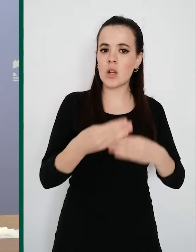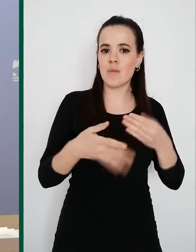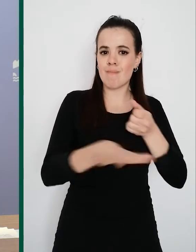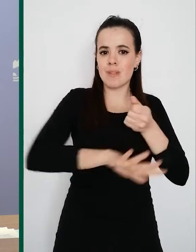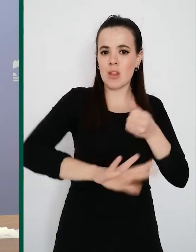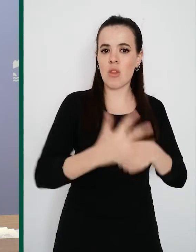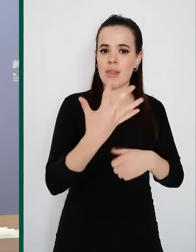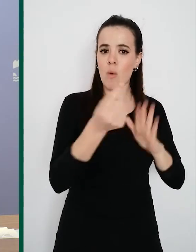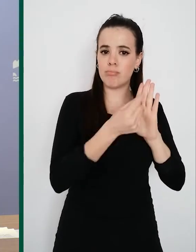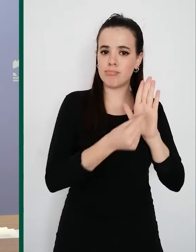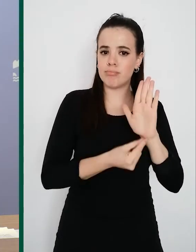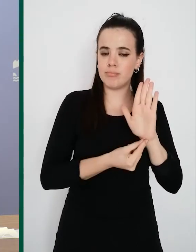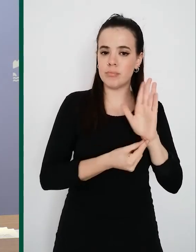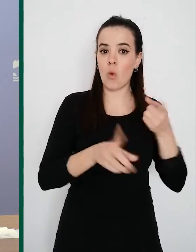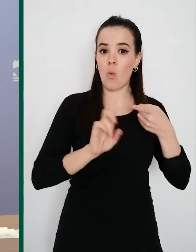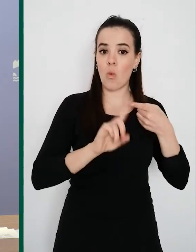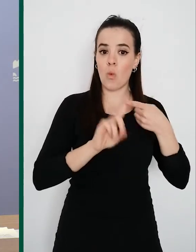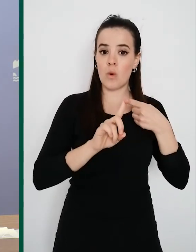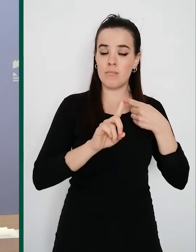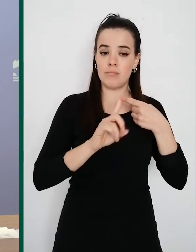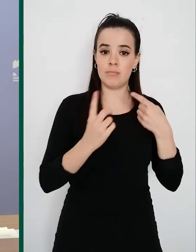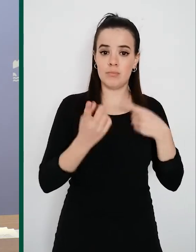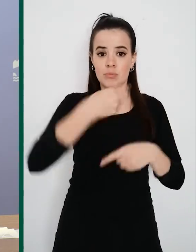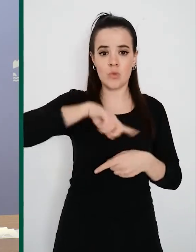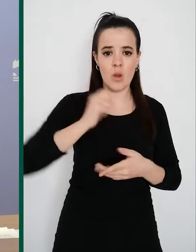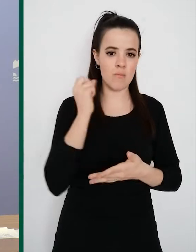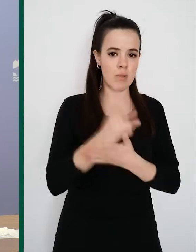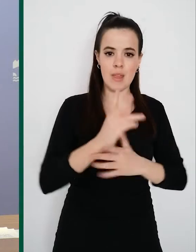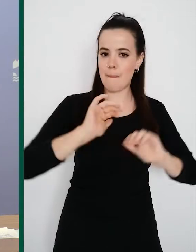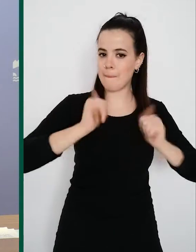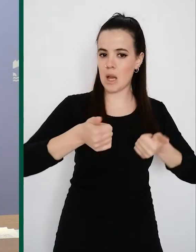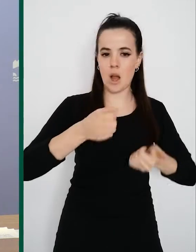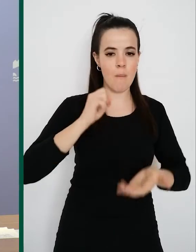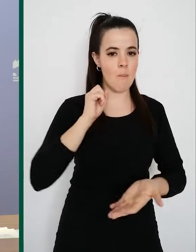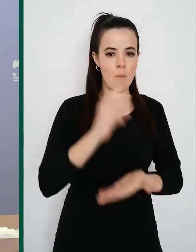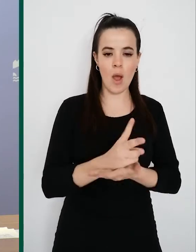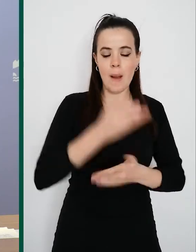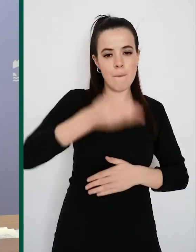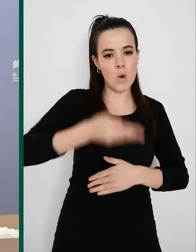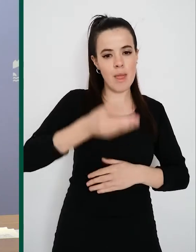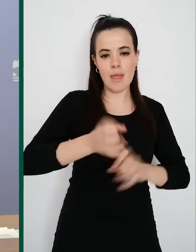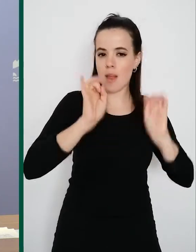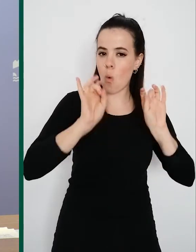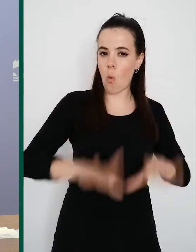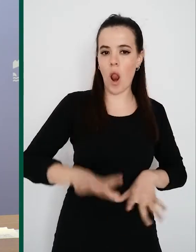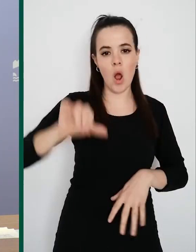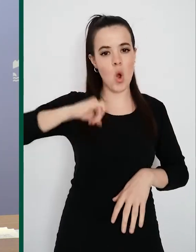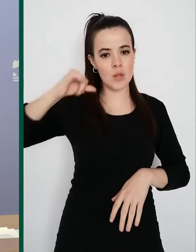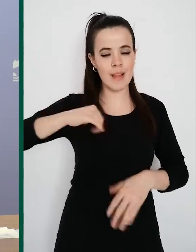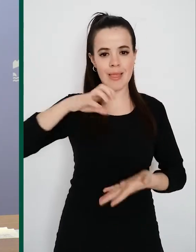claves. Primera, apostamos desde un primer momento por dar la misma importancia a la hospitalización como